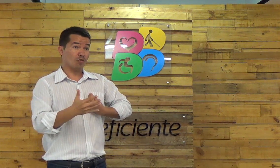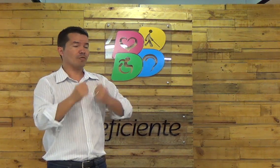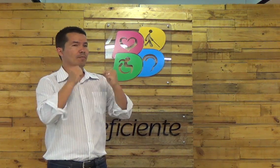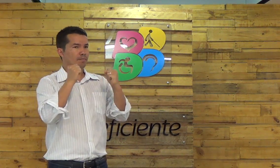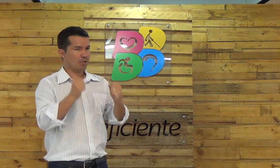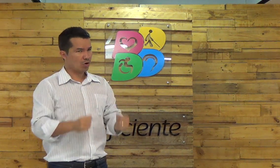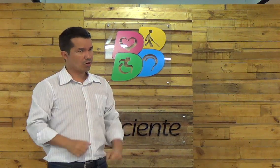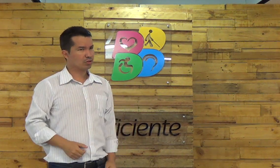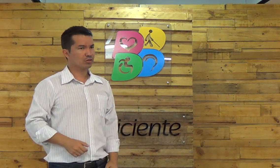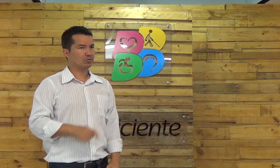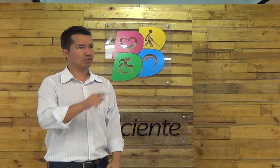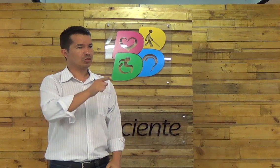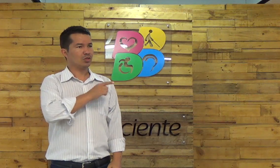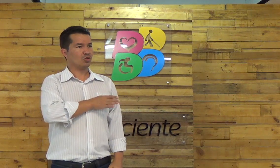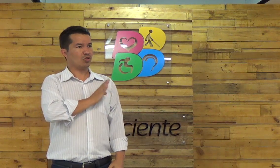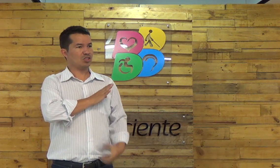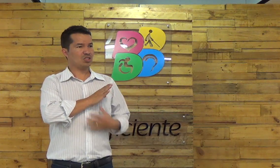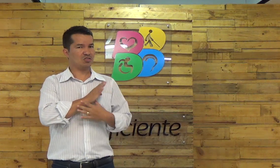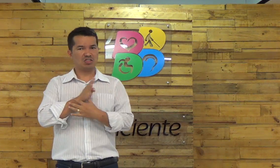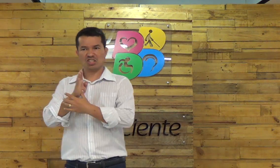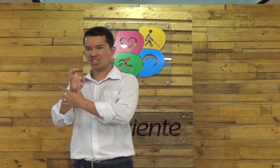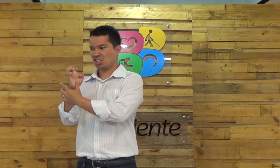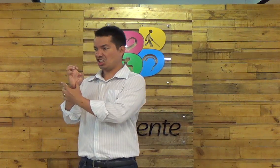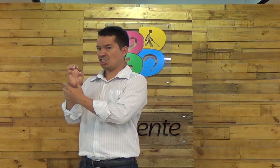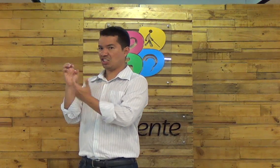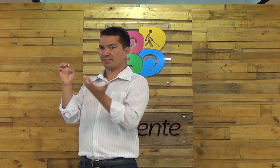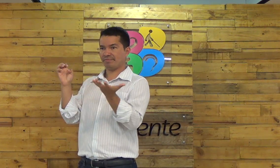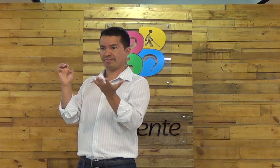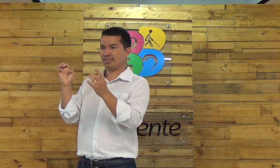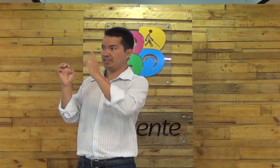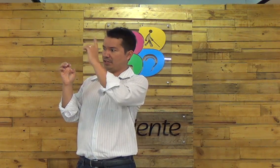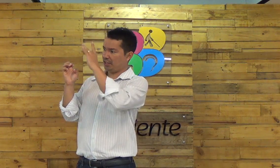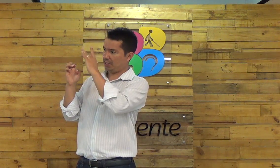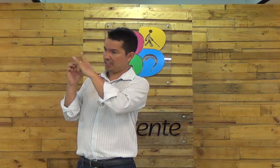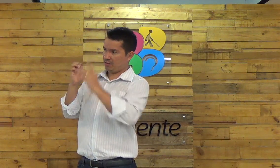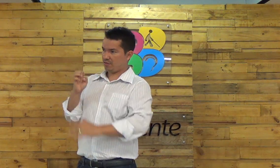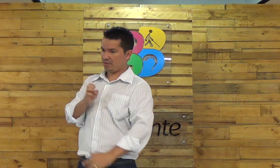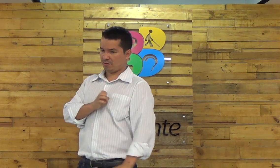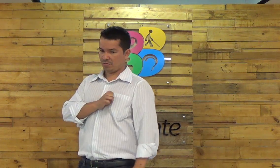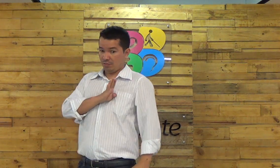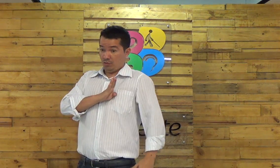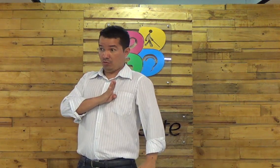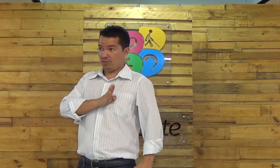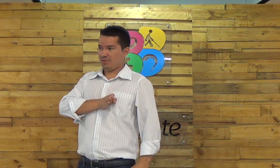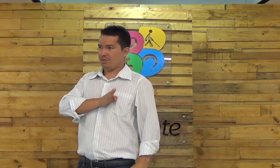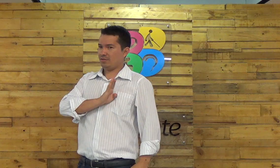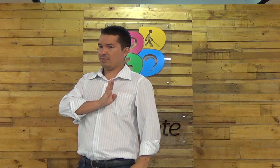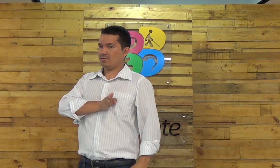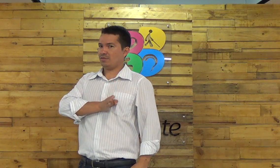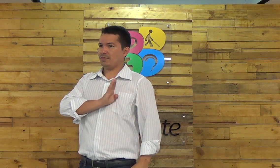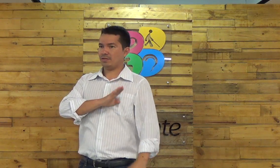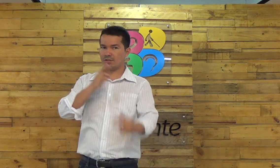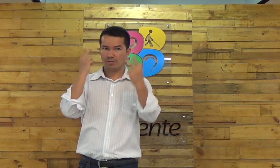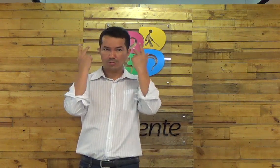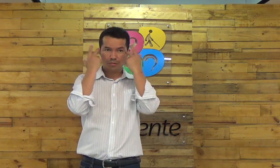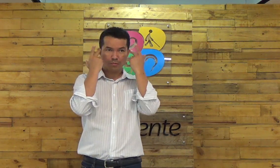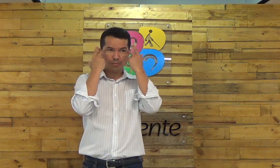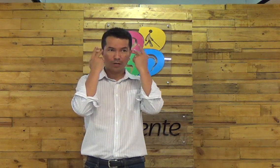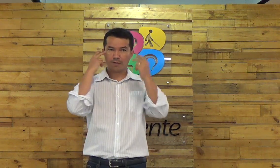e te dê uma nova vida você vê o seu coração atrofiado pede para que Deus também possa mudar